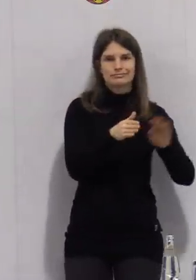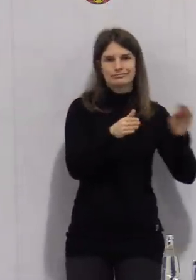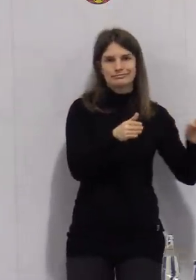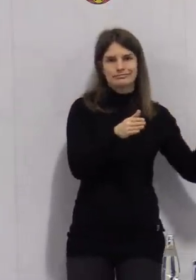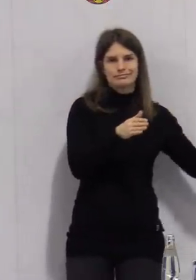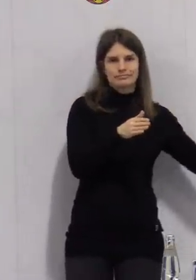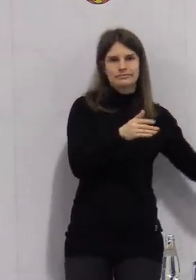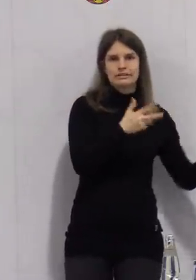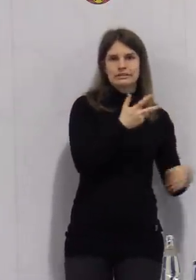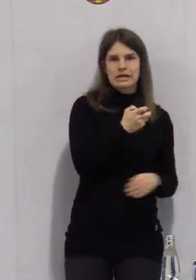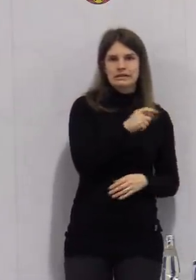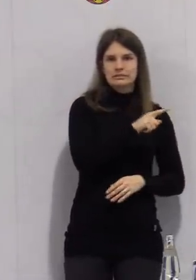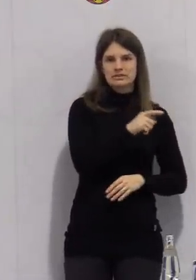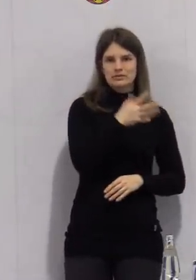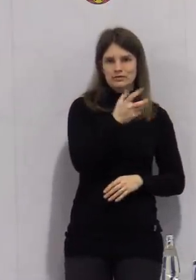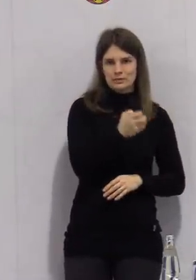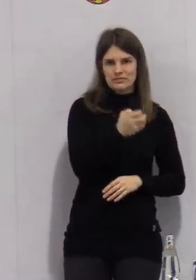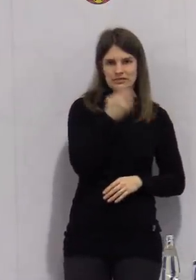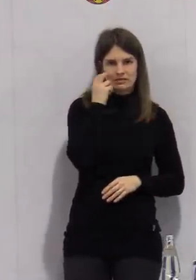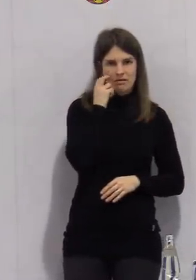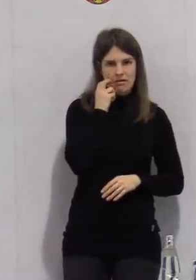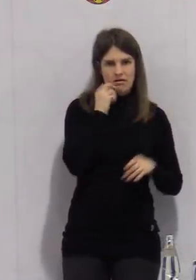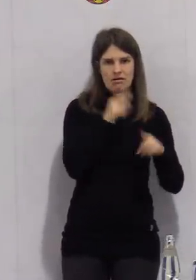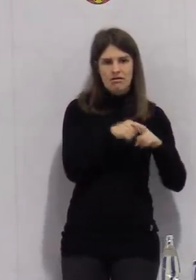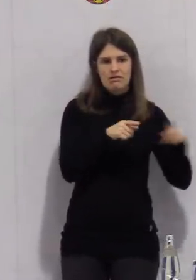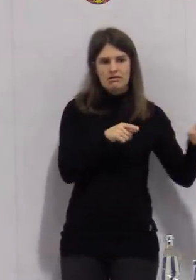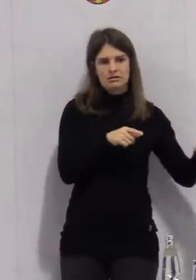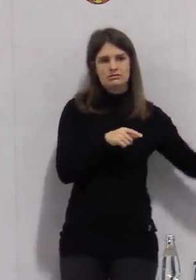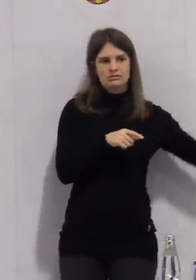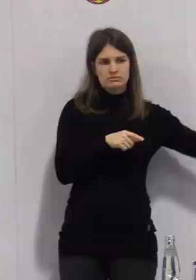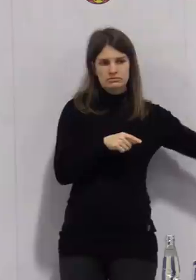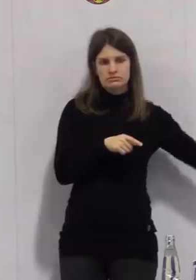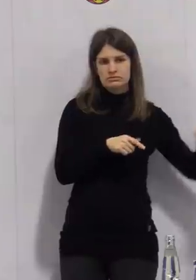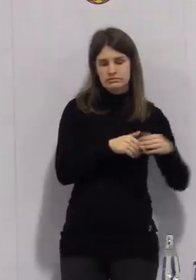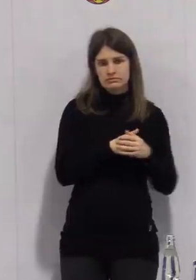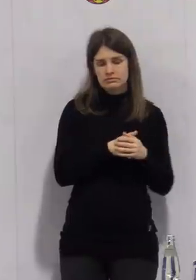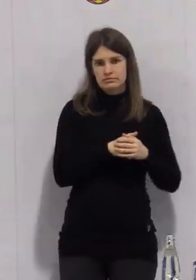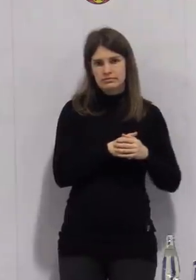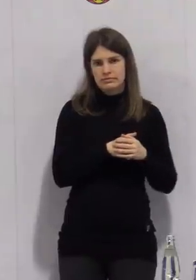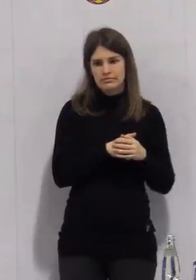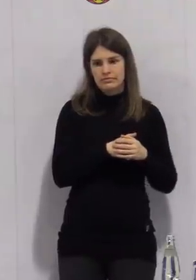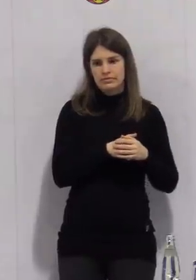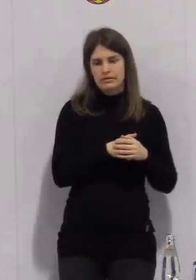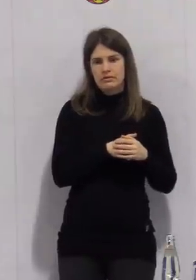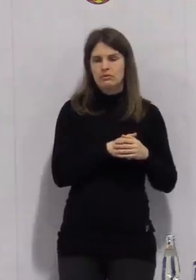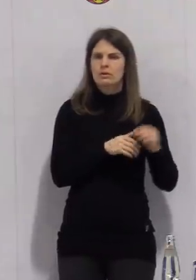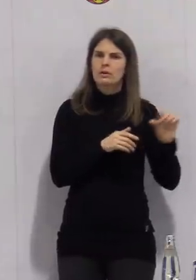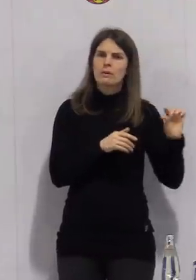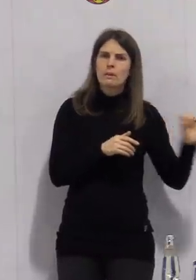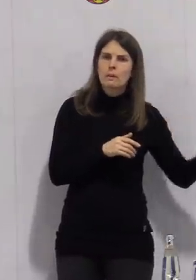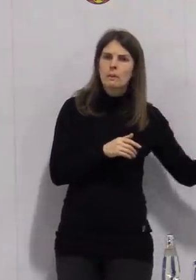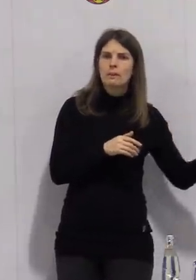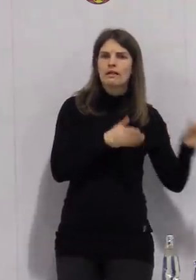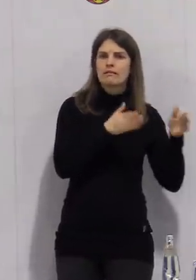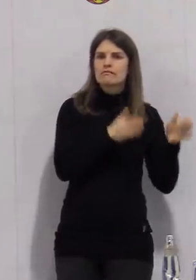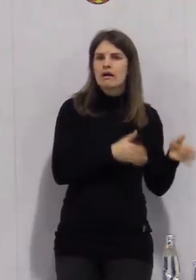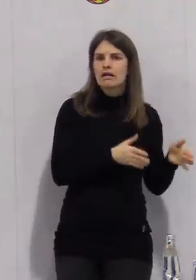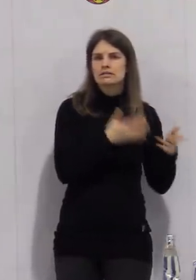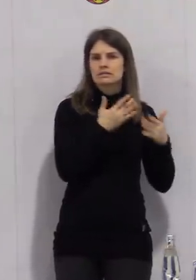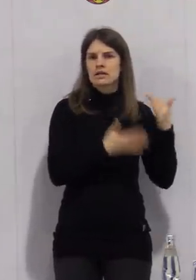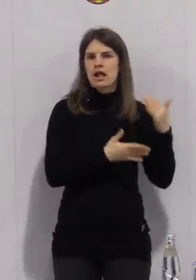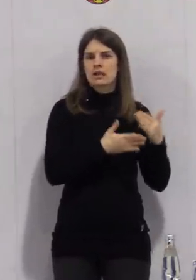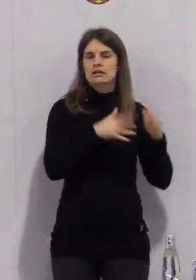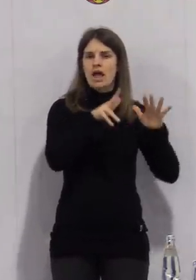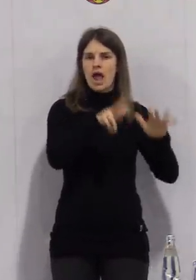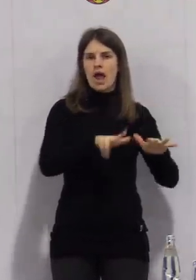Altersbereich die 30 bis 50 Jahren folgend. Und die Altersgruppe mit den niedrigsten Fallzahlen sind weiterhin